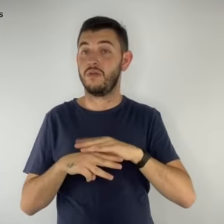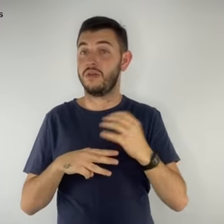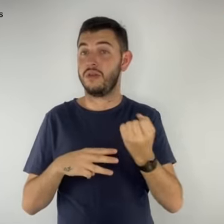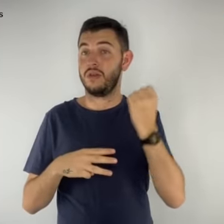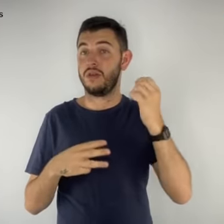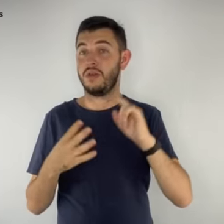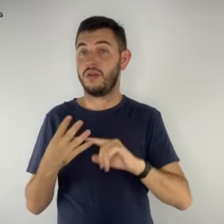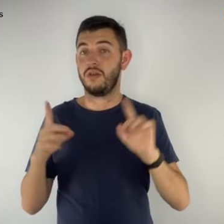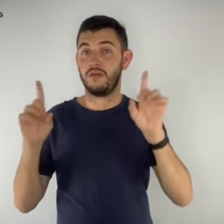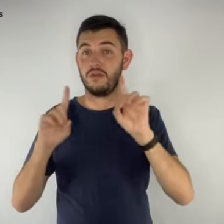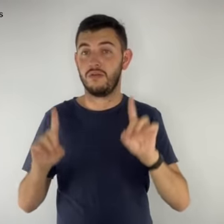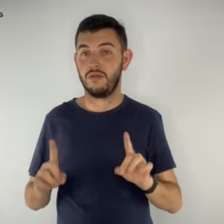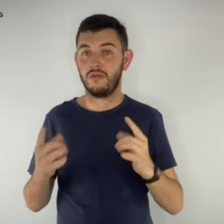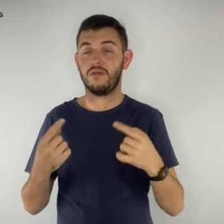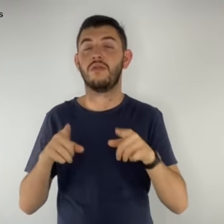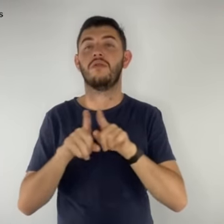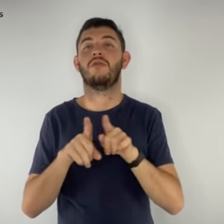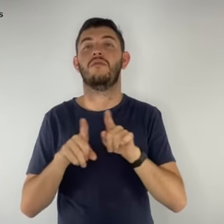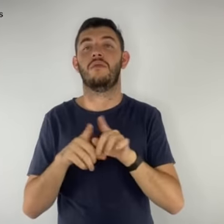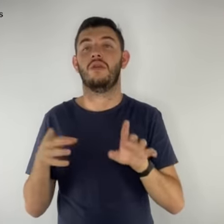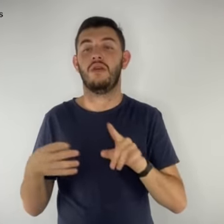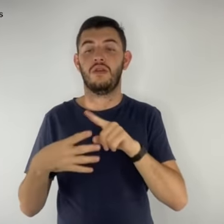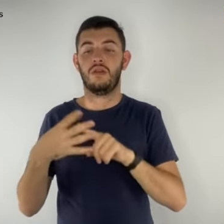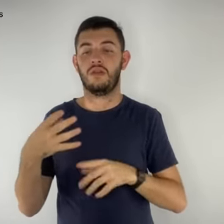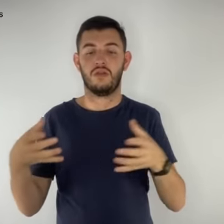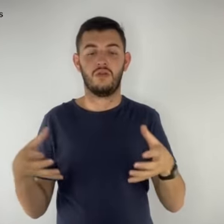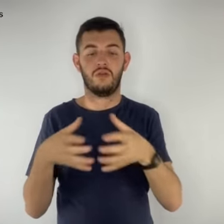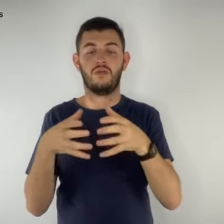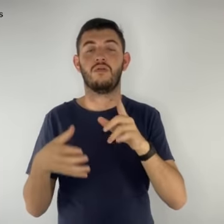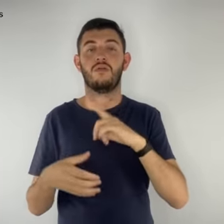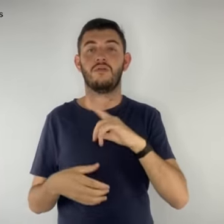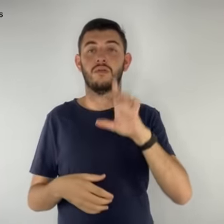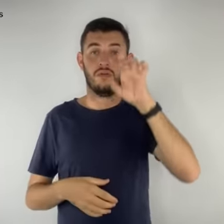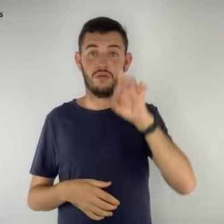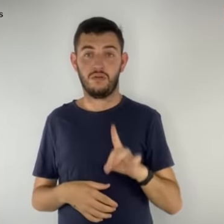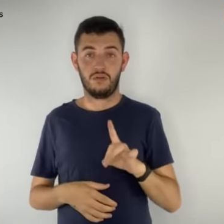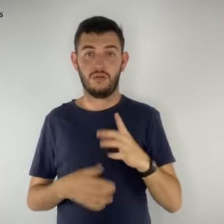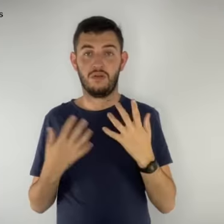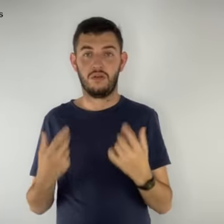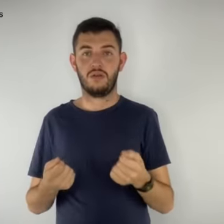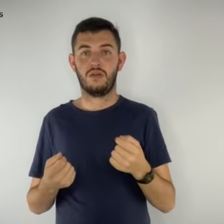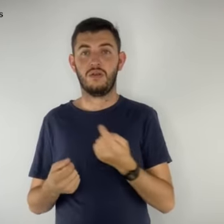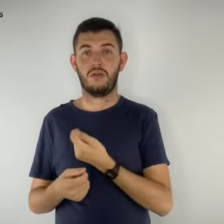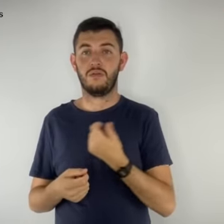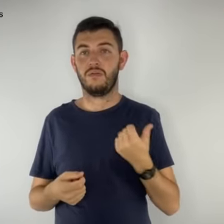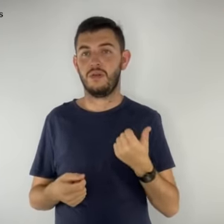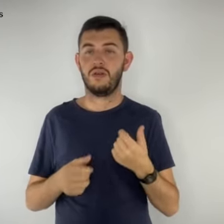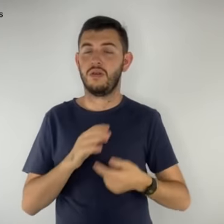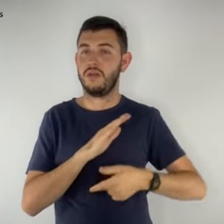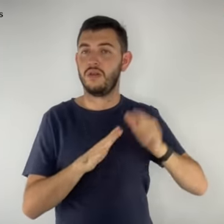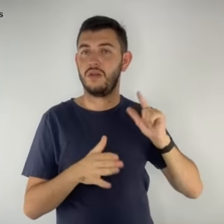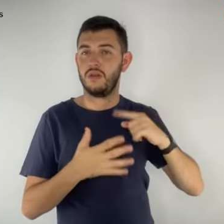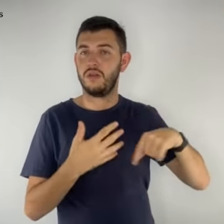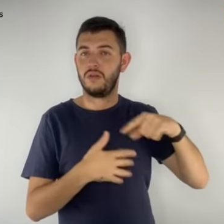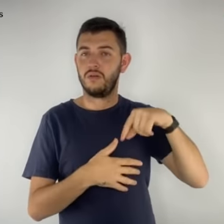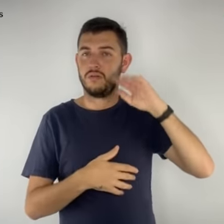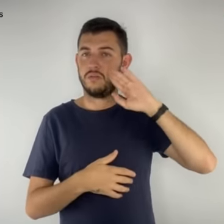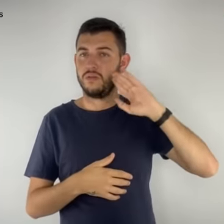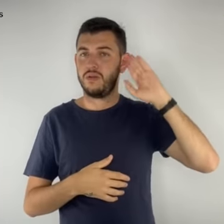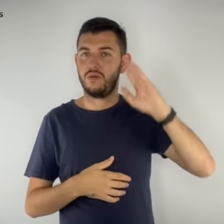graves e deficientes. Estes grupos têm direito de receber o benefício com prioridade.